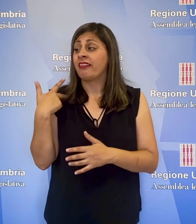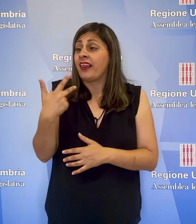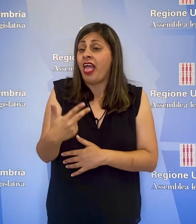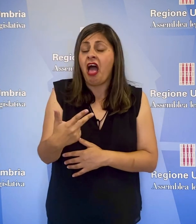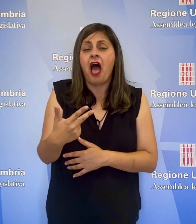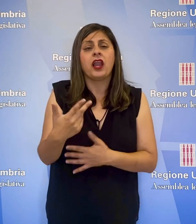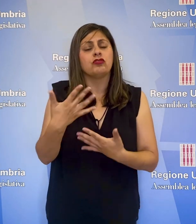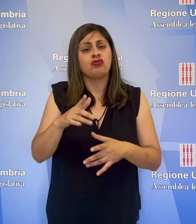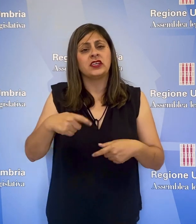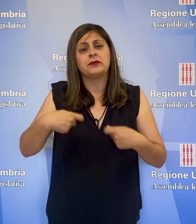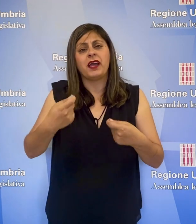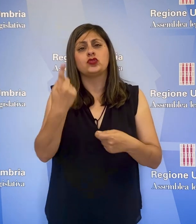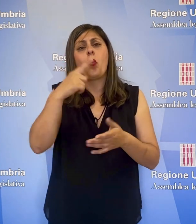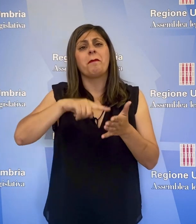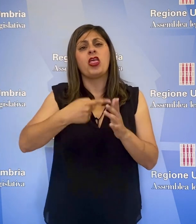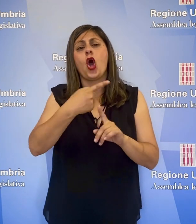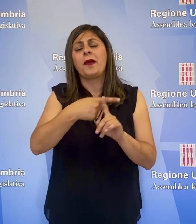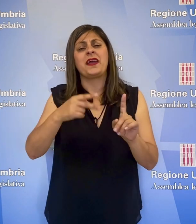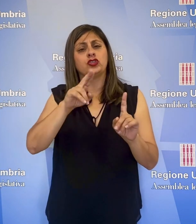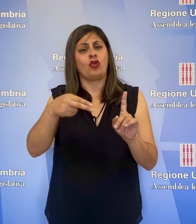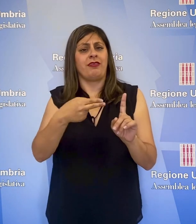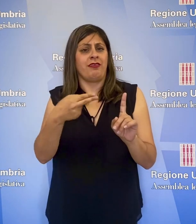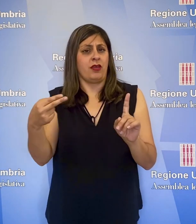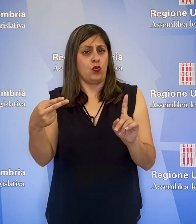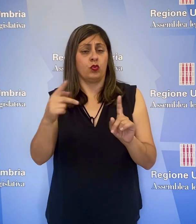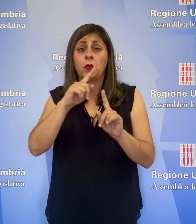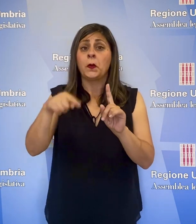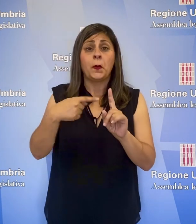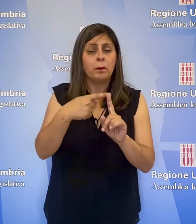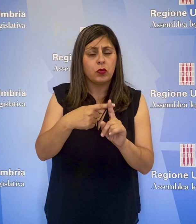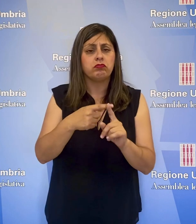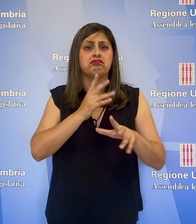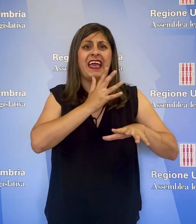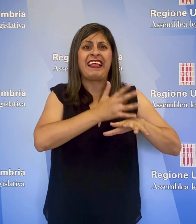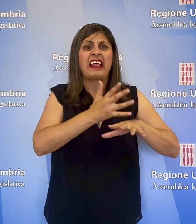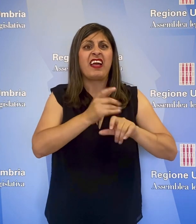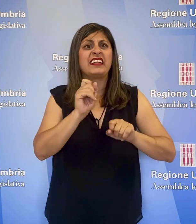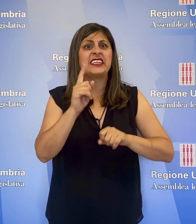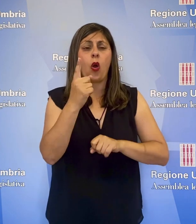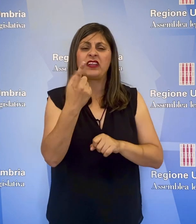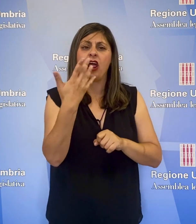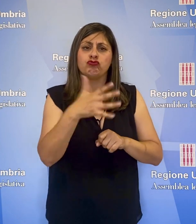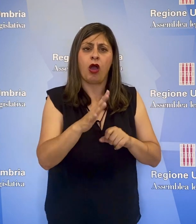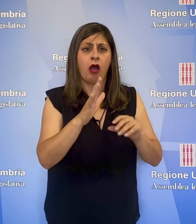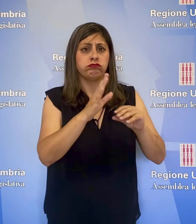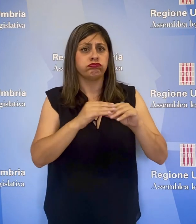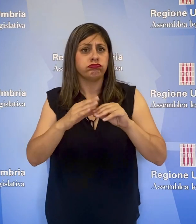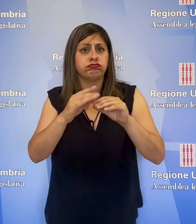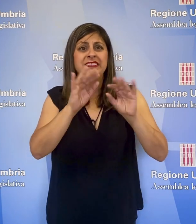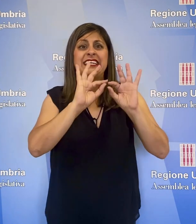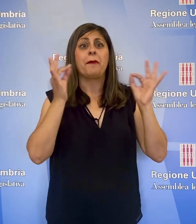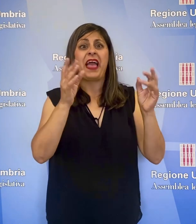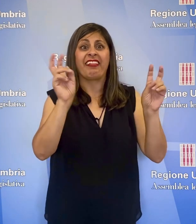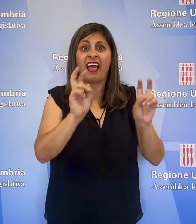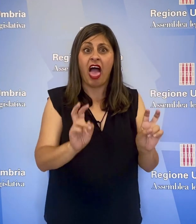'ultimo triennio è stato speso un milione e mezzo di euro, cui si sono sommati interventi straordinari di adeguamento degli impianti